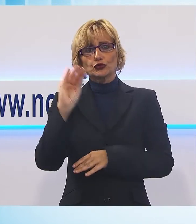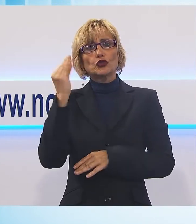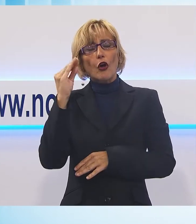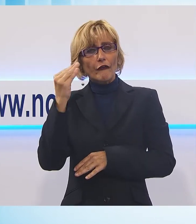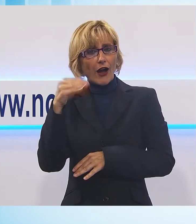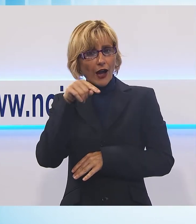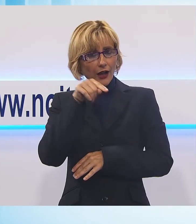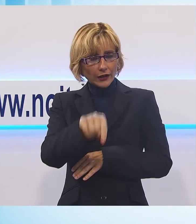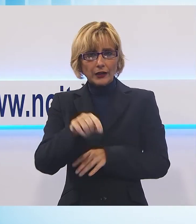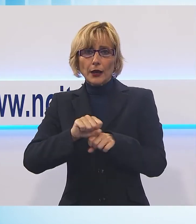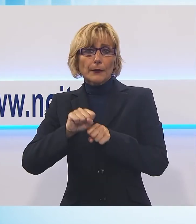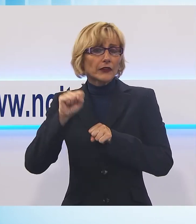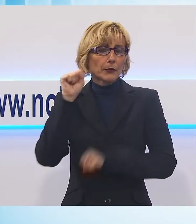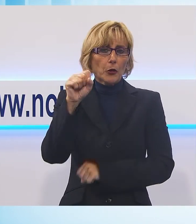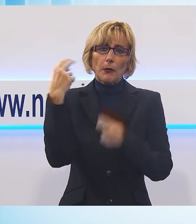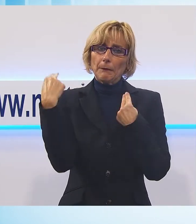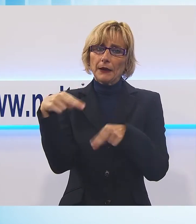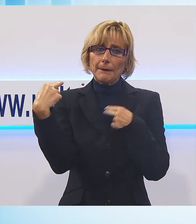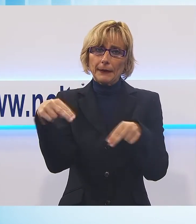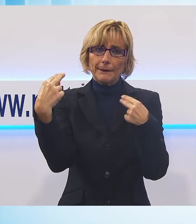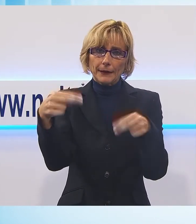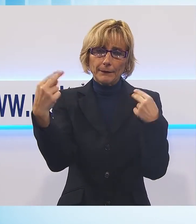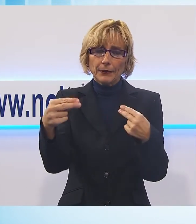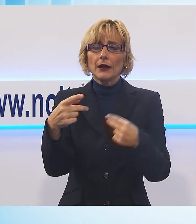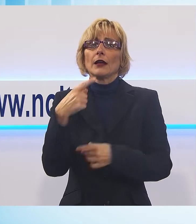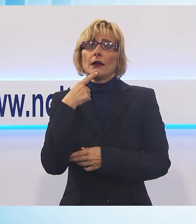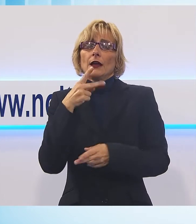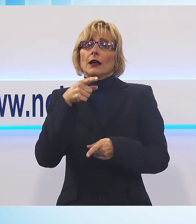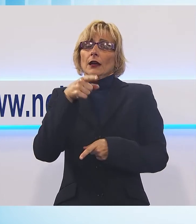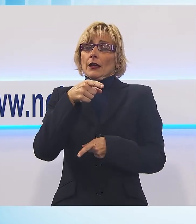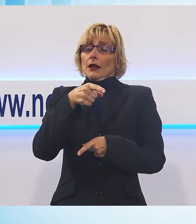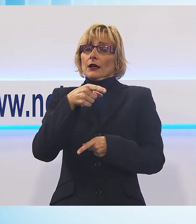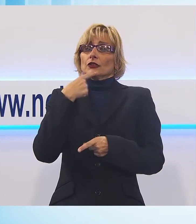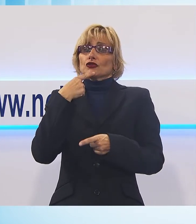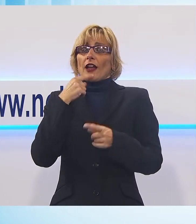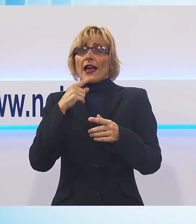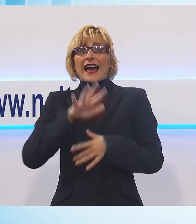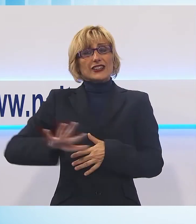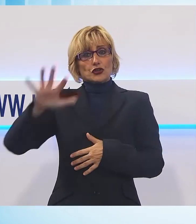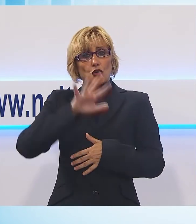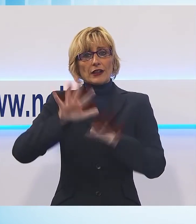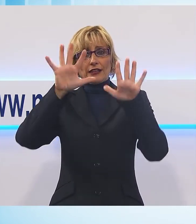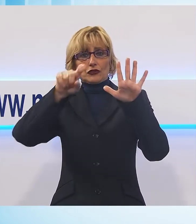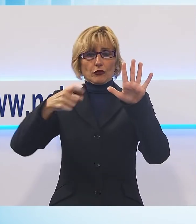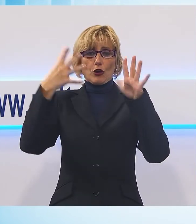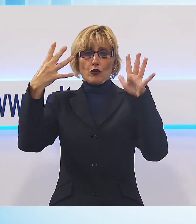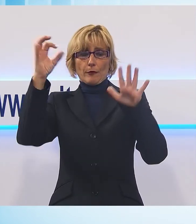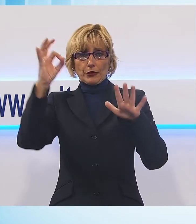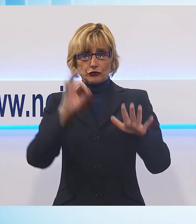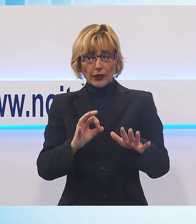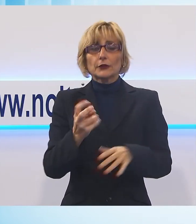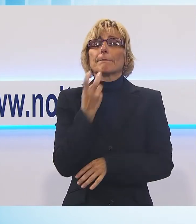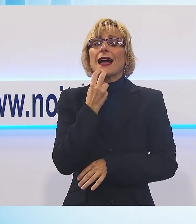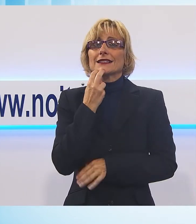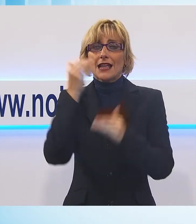arrivano al diploma di maturità contro il dato regionale che sale al 10,9% Se guardiamo la vicina massa